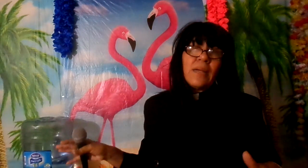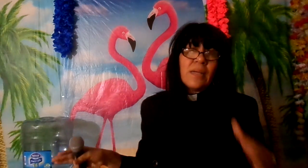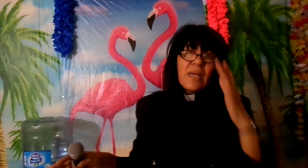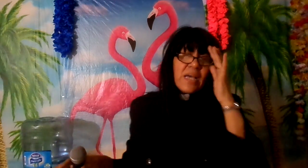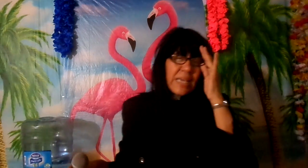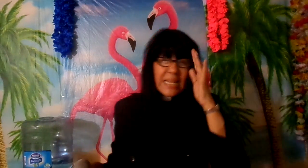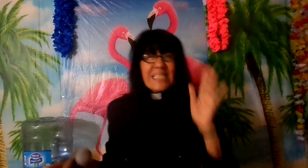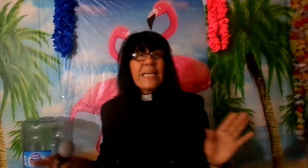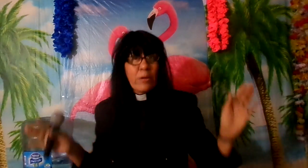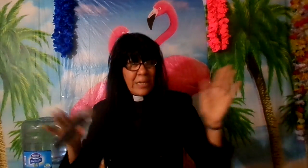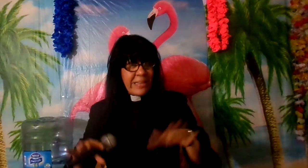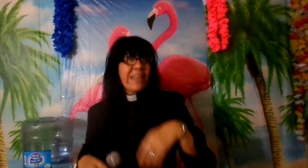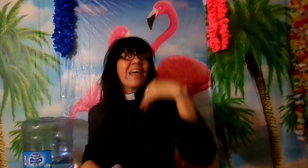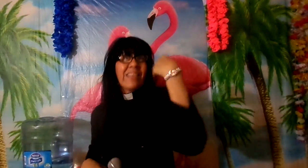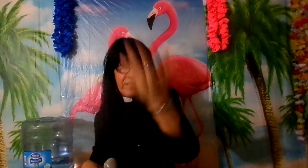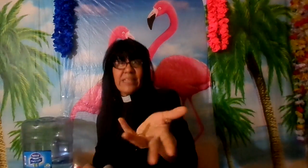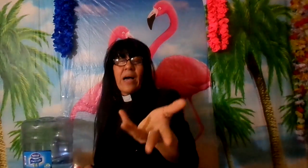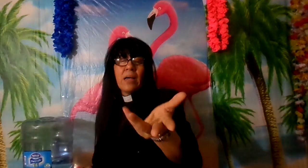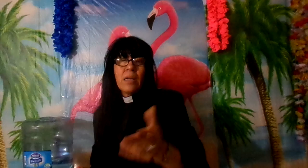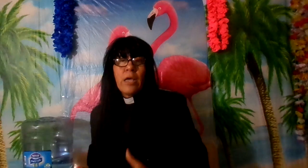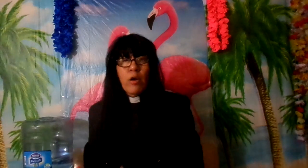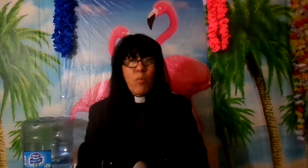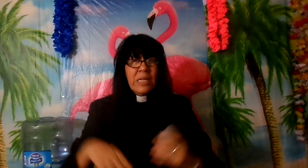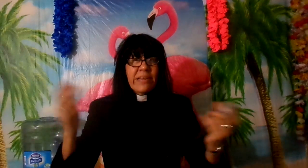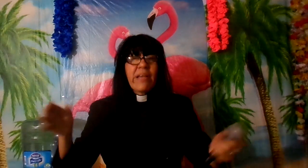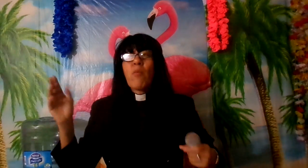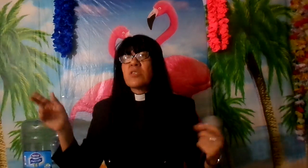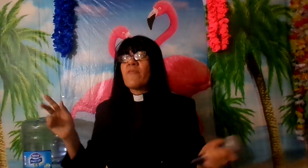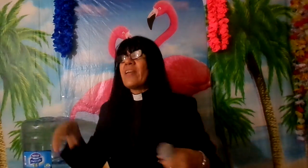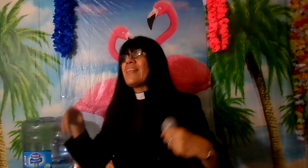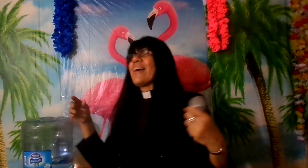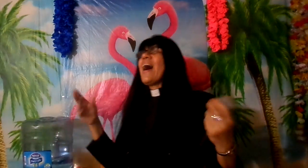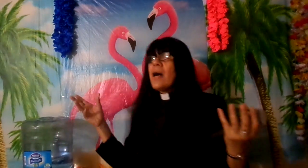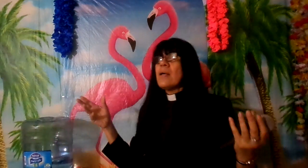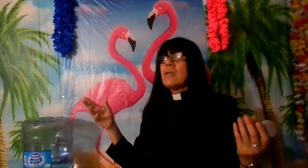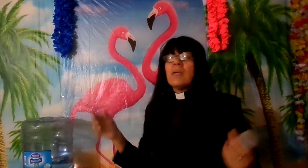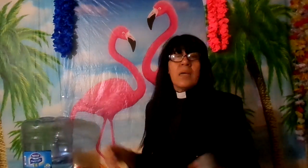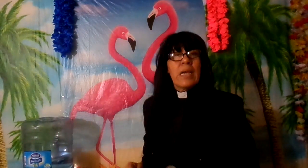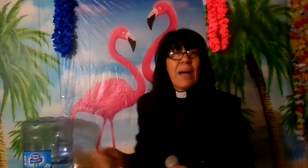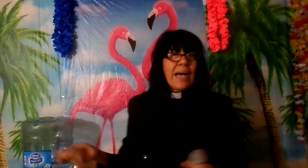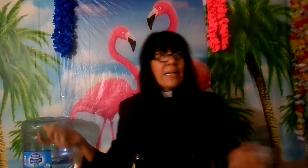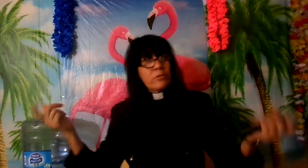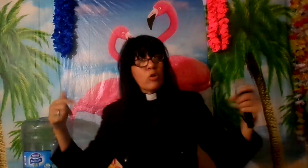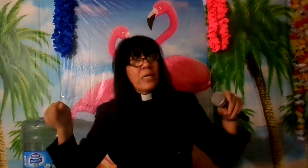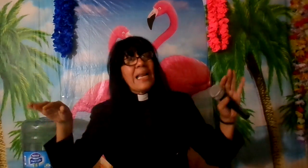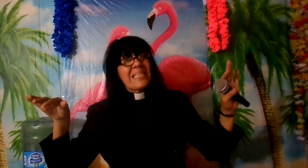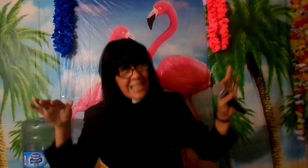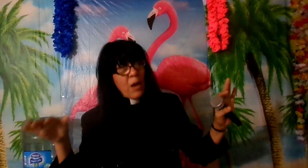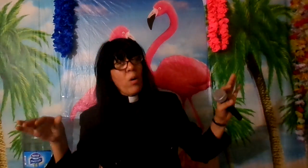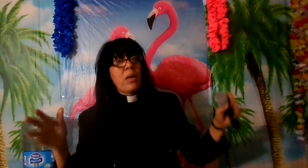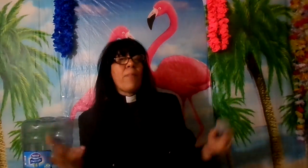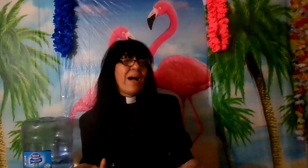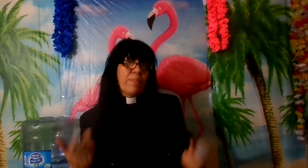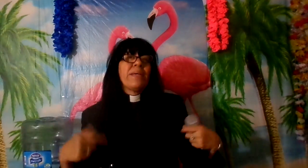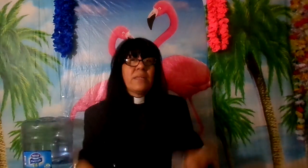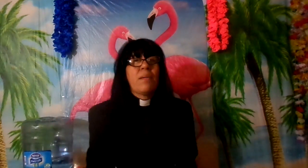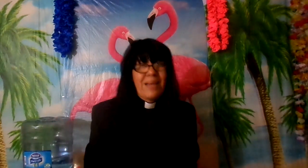quiere decir que era una estrella de verdad es como una estrella como si fuera de gas que va a caer dentro de las aguas de las bajas envenenas verdad